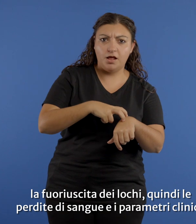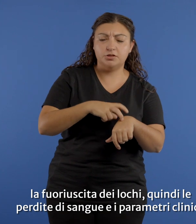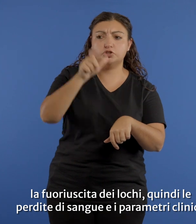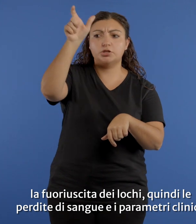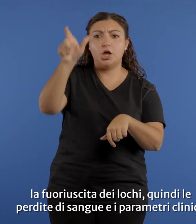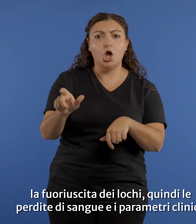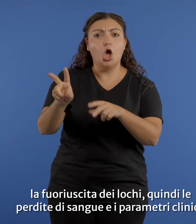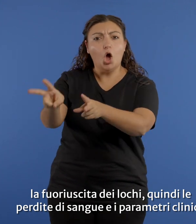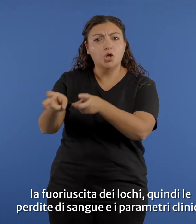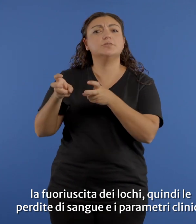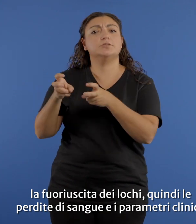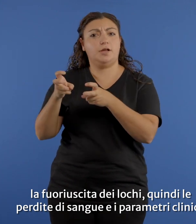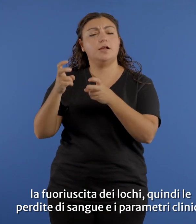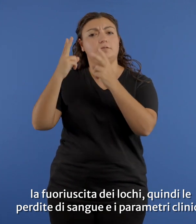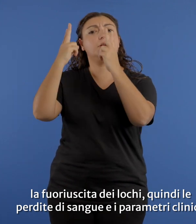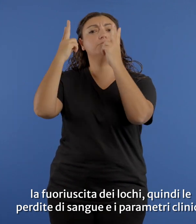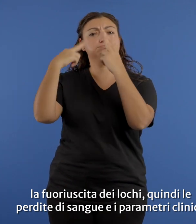perdite di sangue e i parametri clinici.